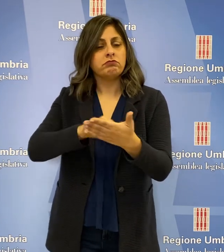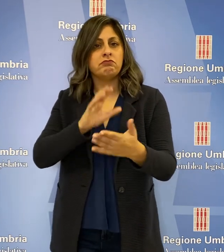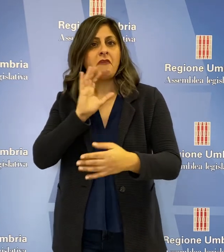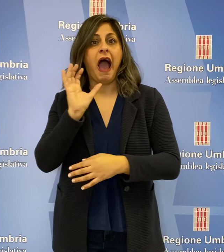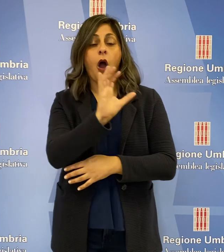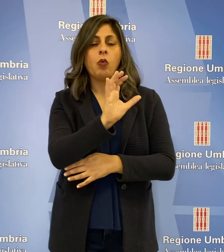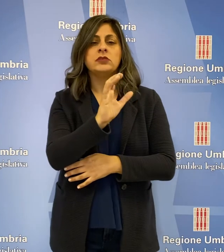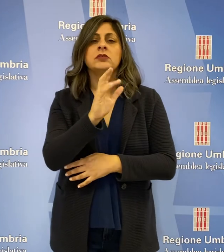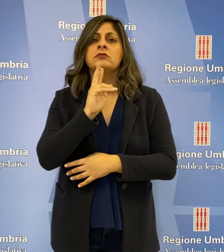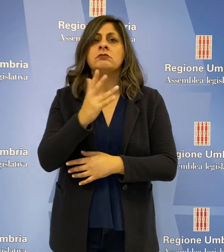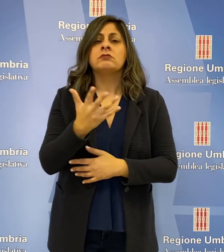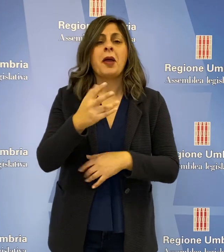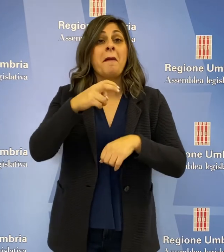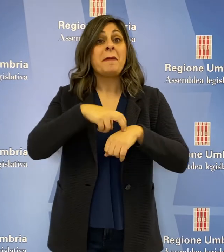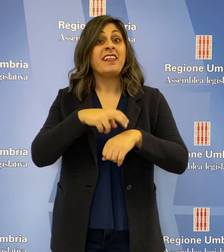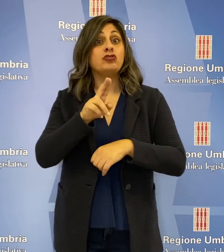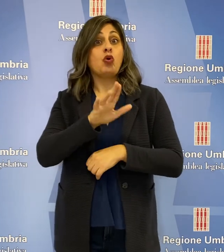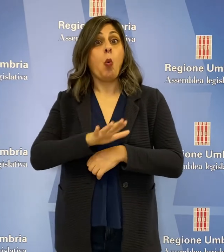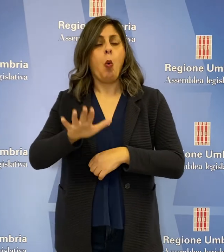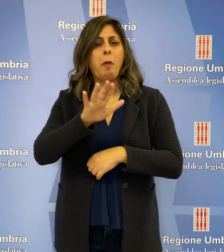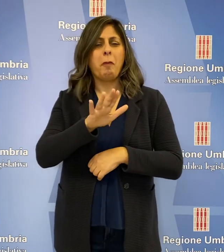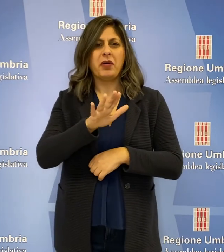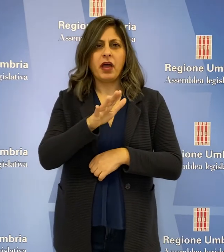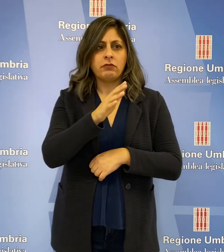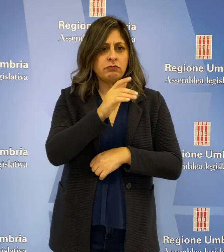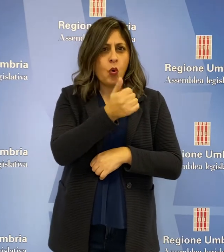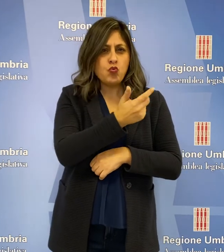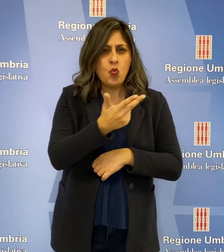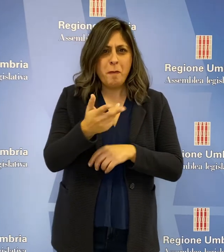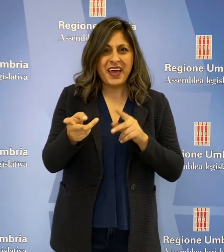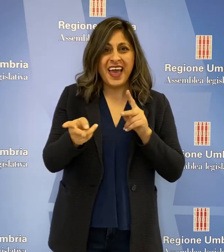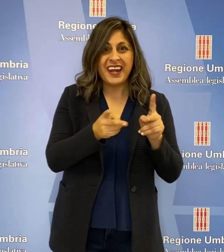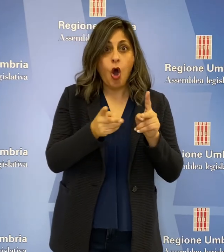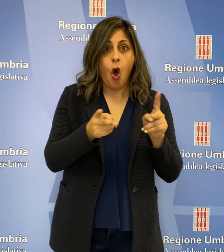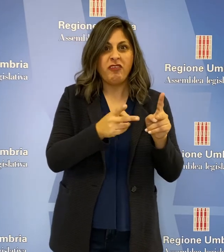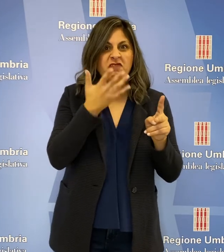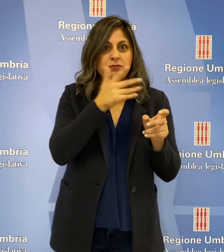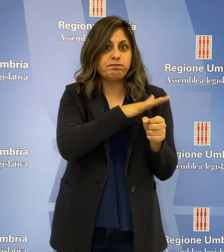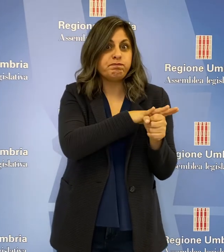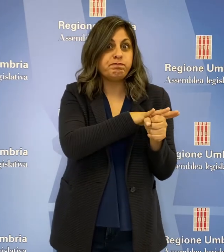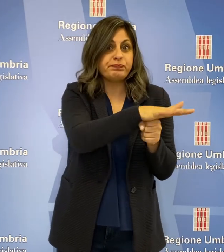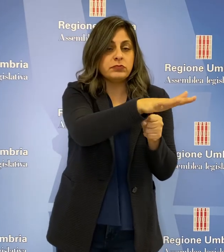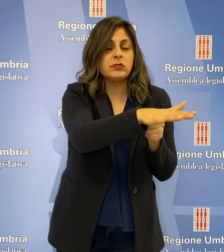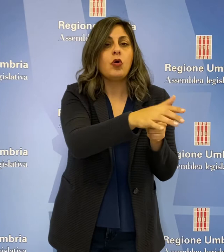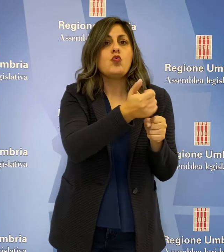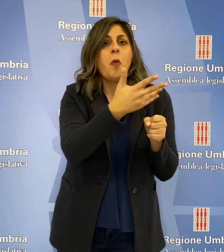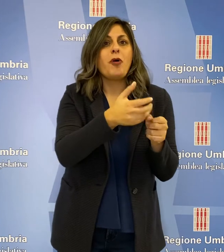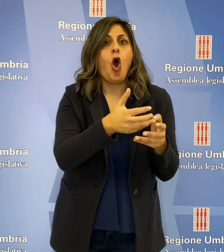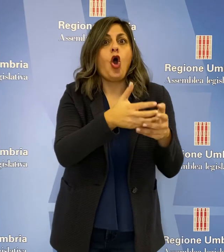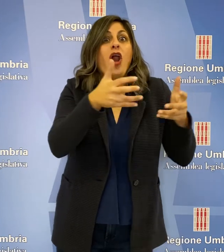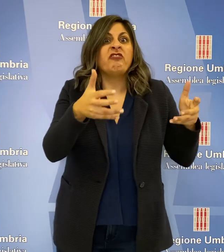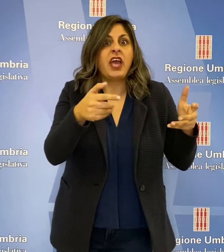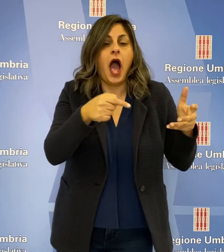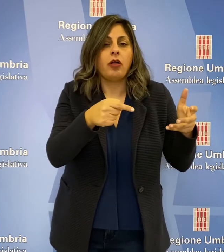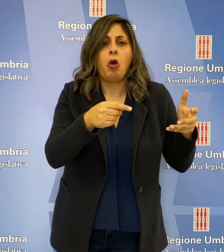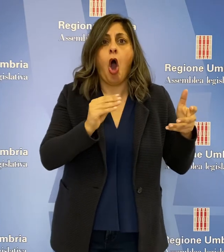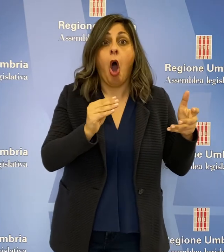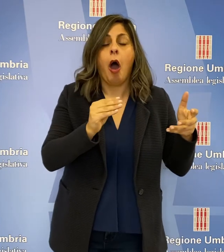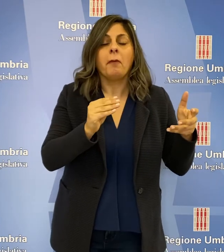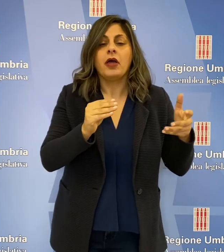secondo cui i medici umbri avrebbero gonfiato i numeri con l'obiettivo di saturare gli ospedali dove lavorano